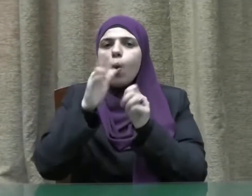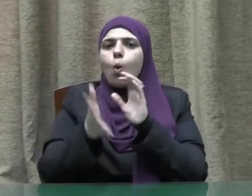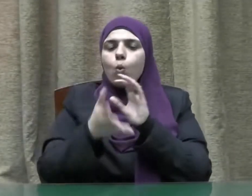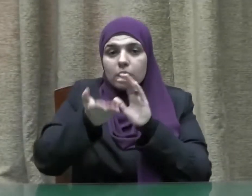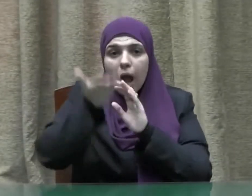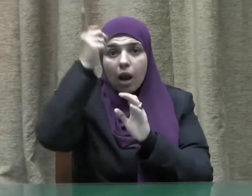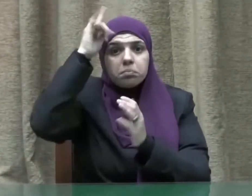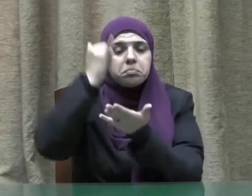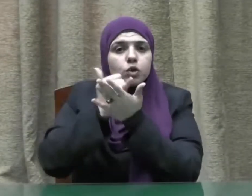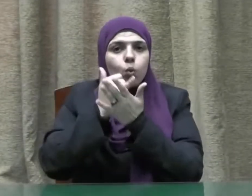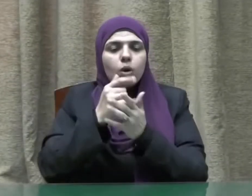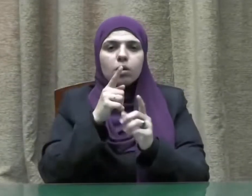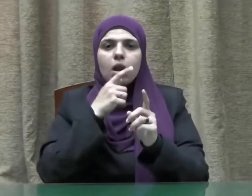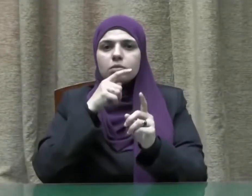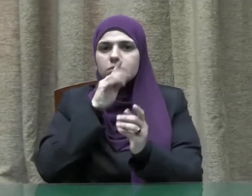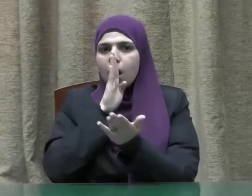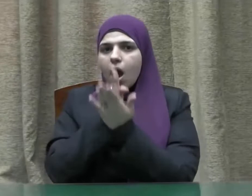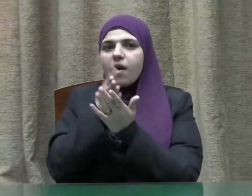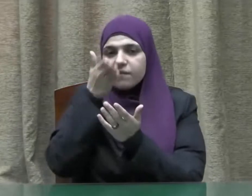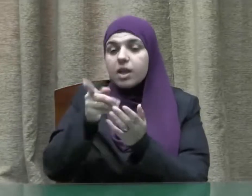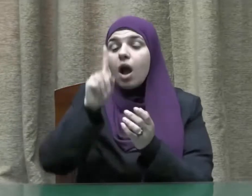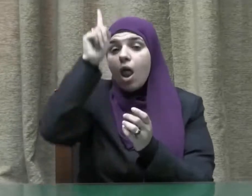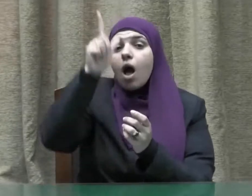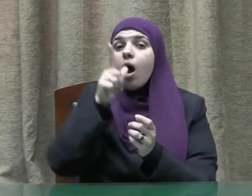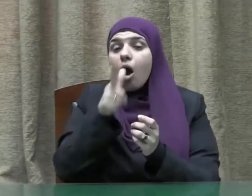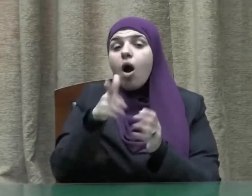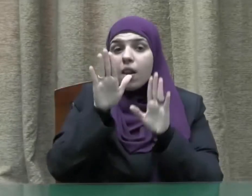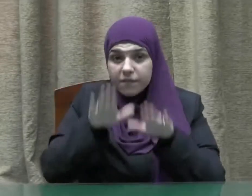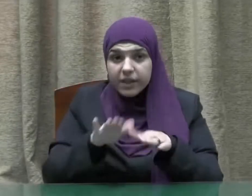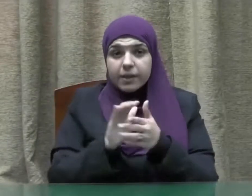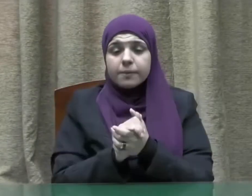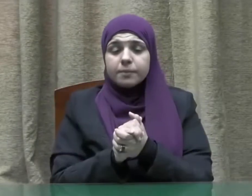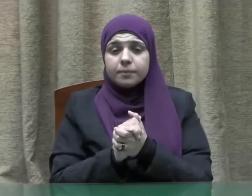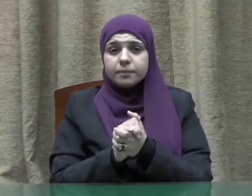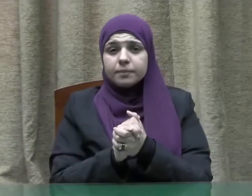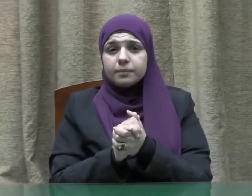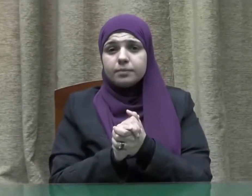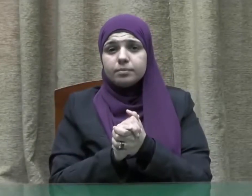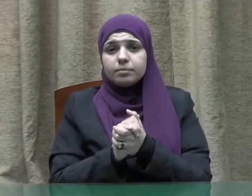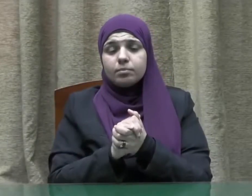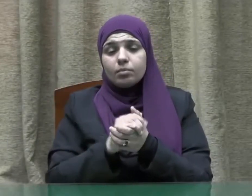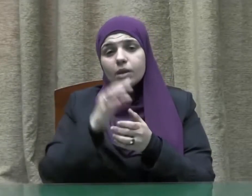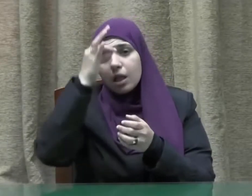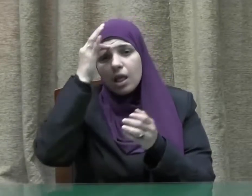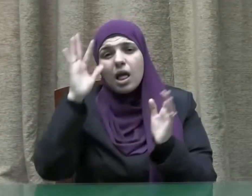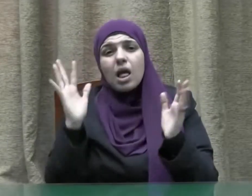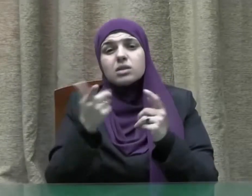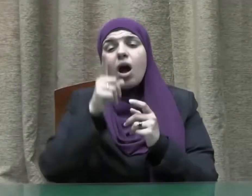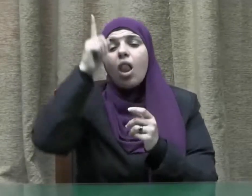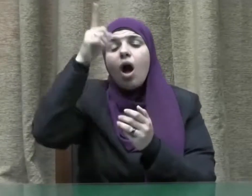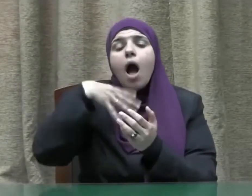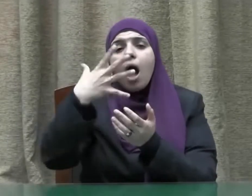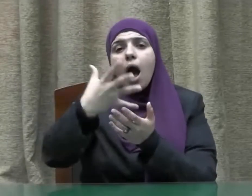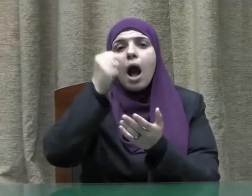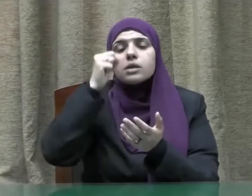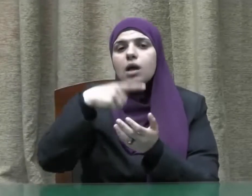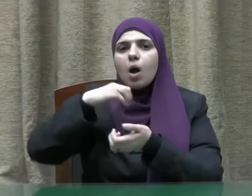سبحانه وتعالى عليهم حيث يقول سبحانه وإذ أخذ الله ميثاق